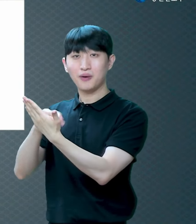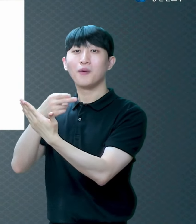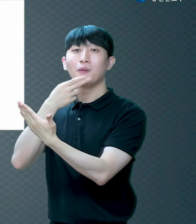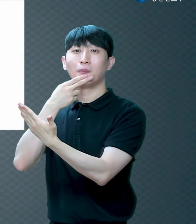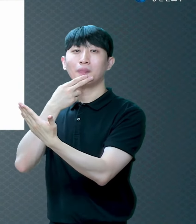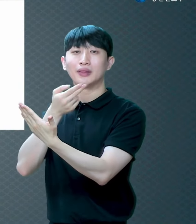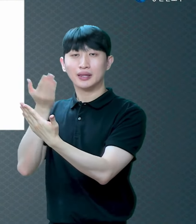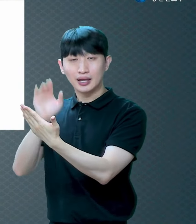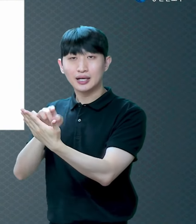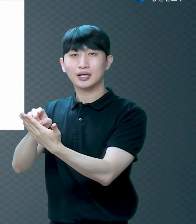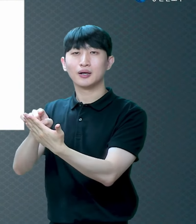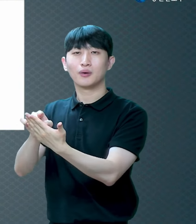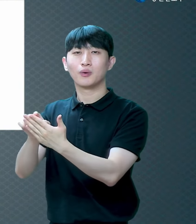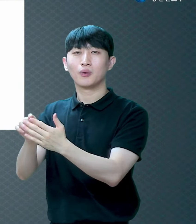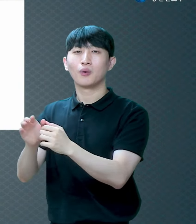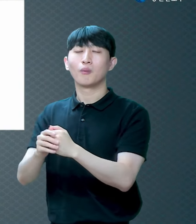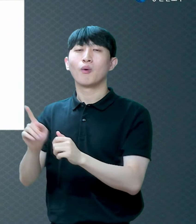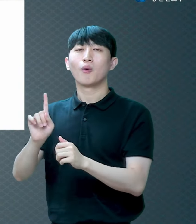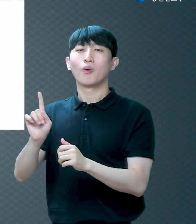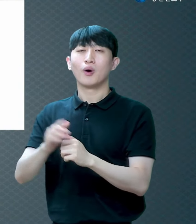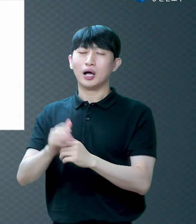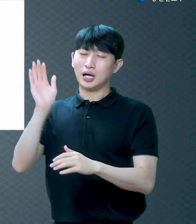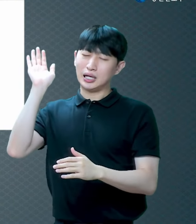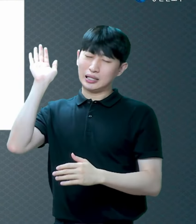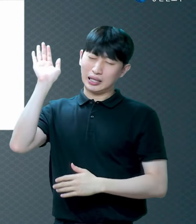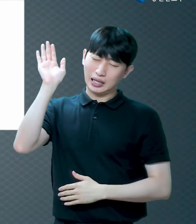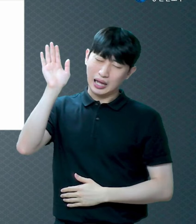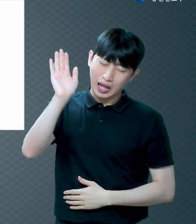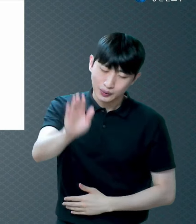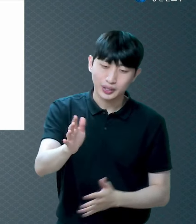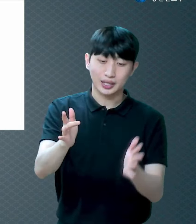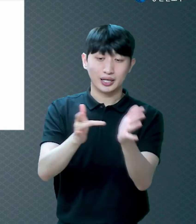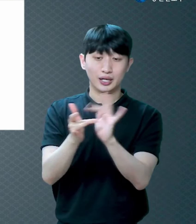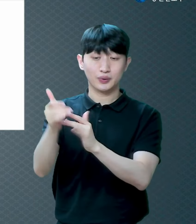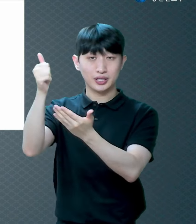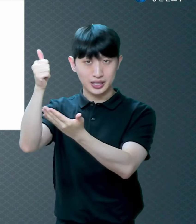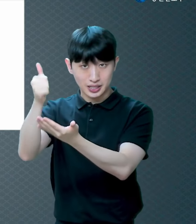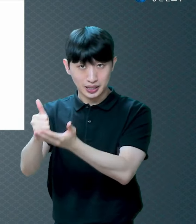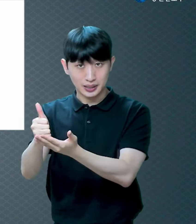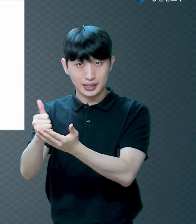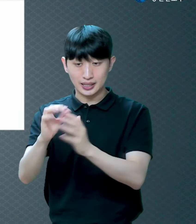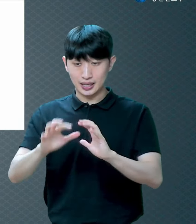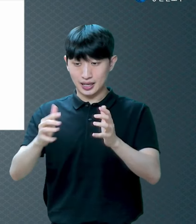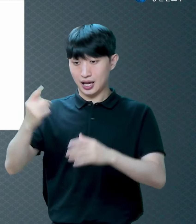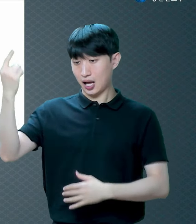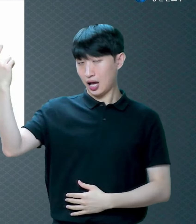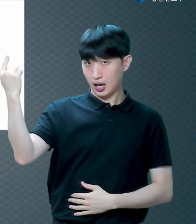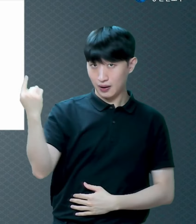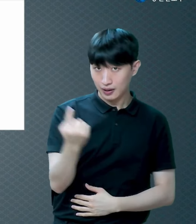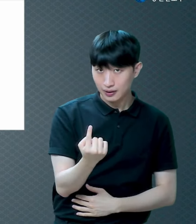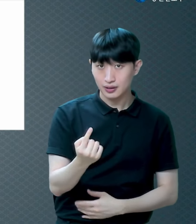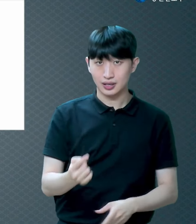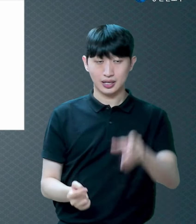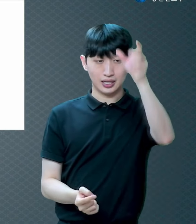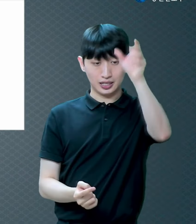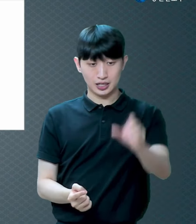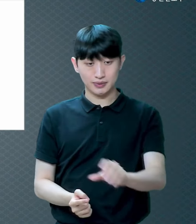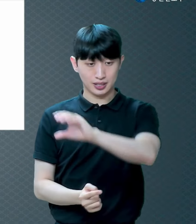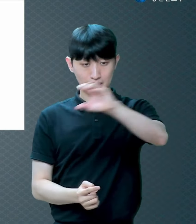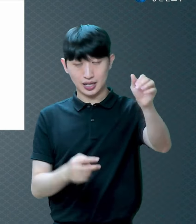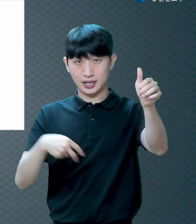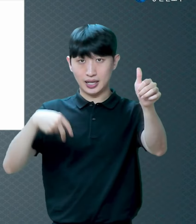오셔서 세상 모든 사람들을 위해서 죽고 죄를 용서하는데 그걸